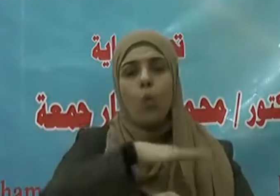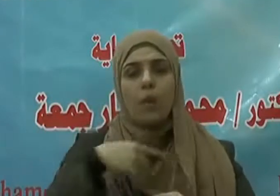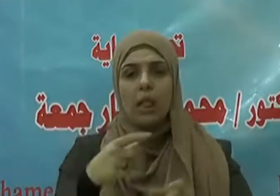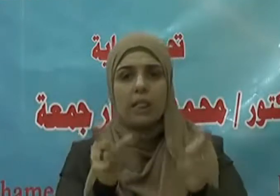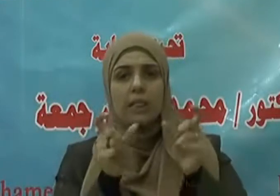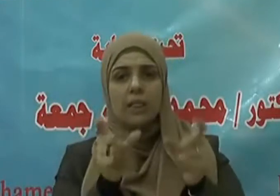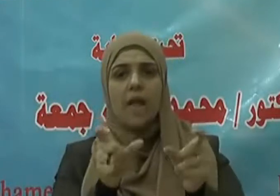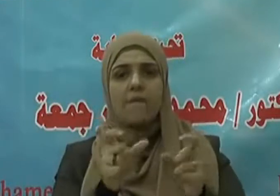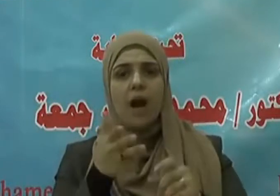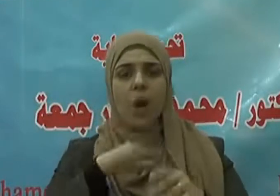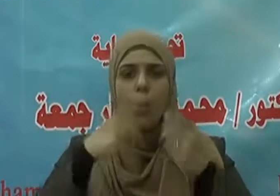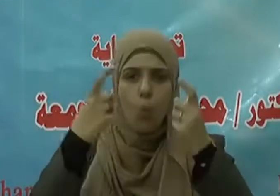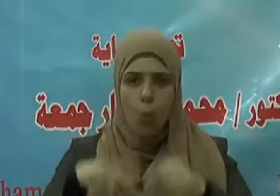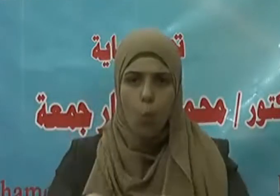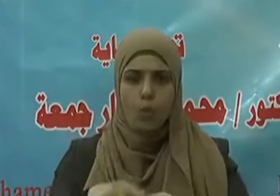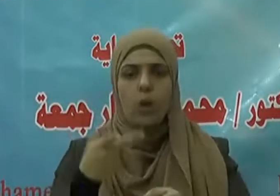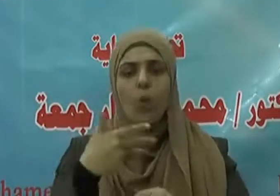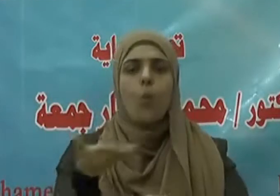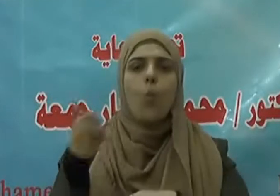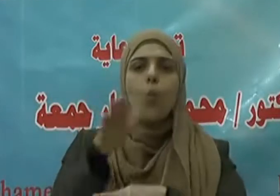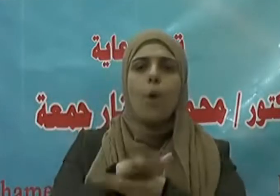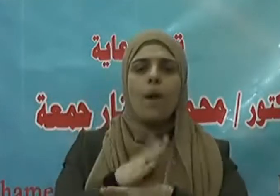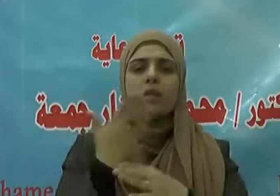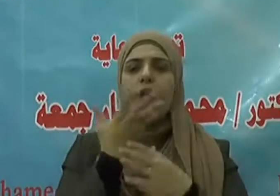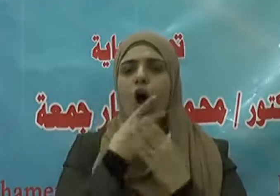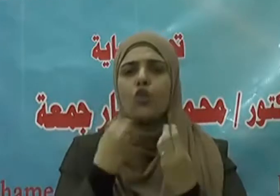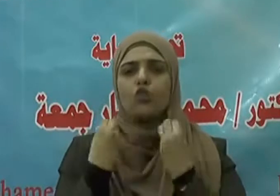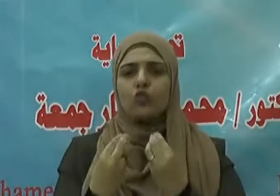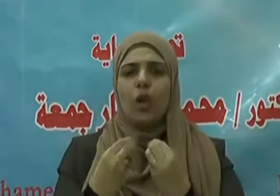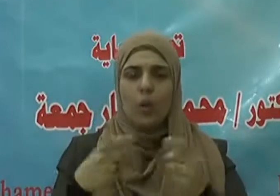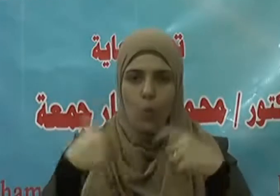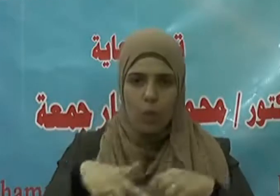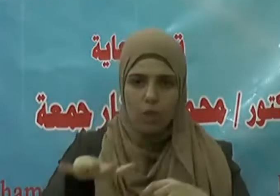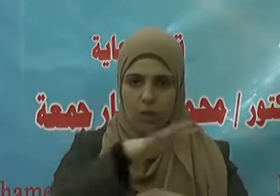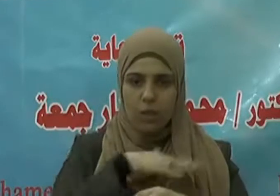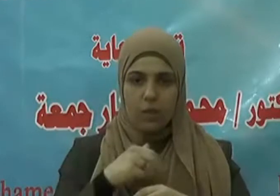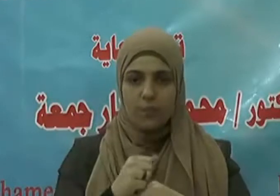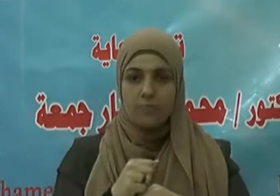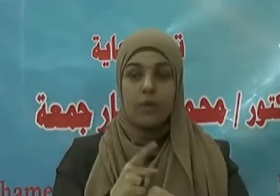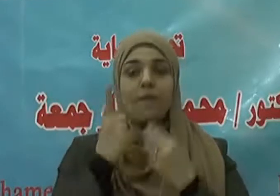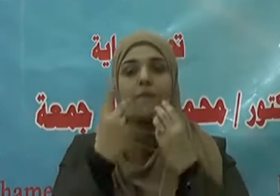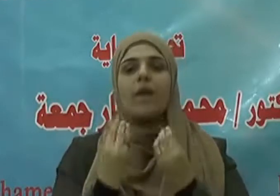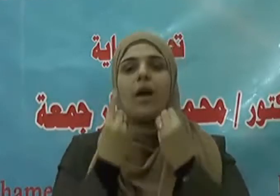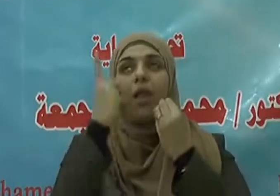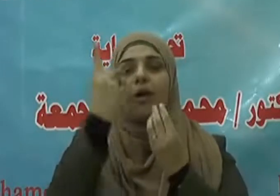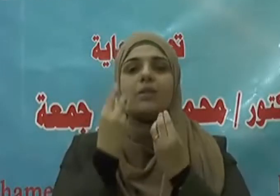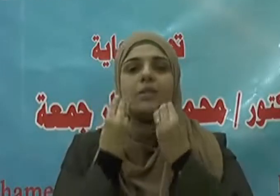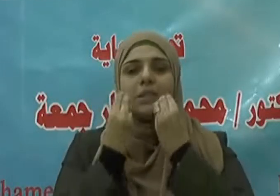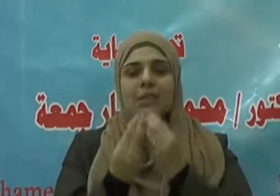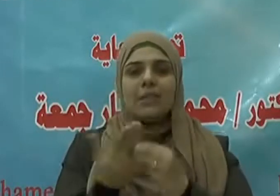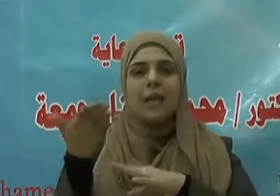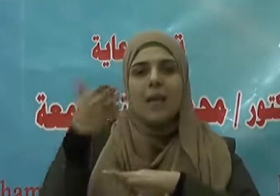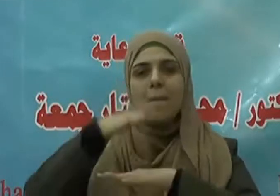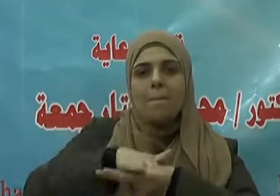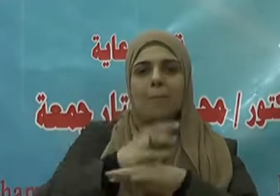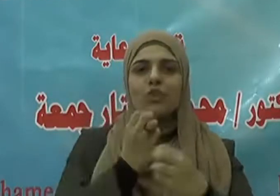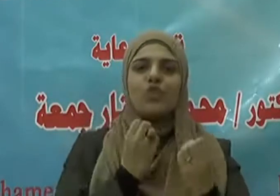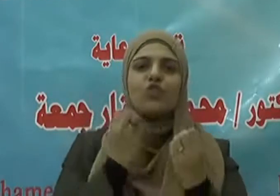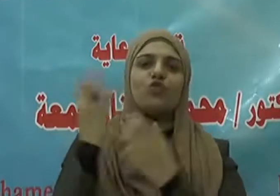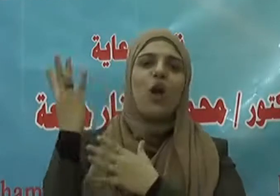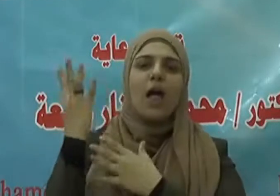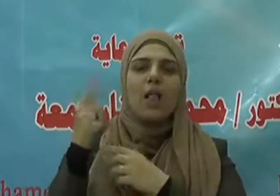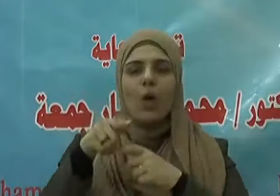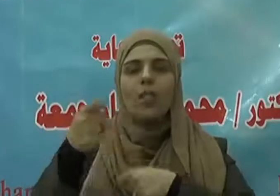بسبب ذلك ومن قتل دفاعاً نفسه أو عن غيره أو عن عرضه أو عرض غيره